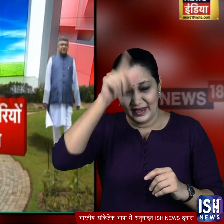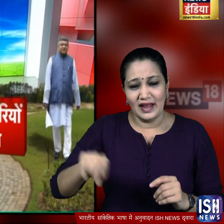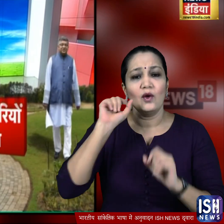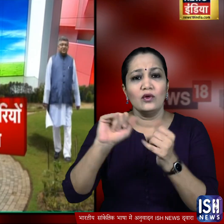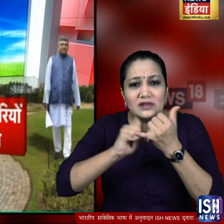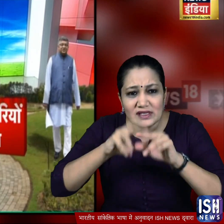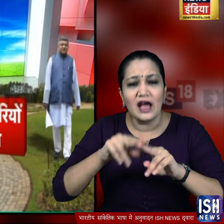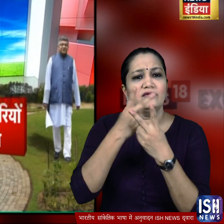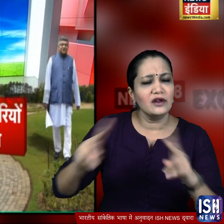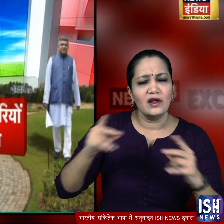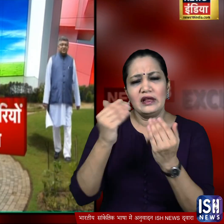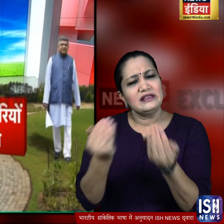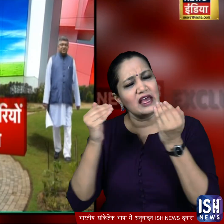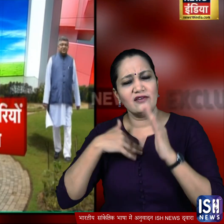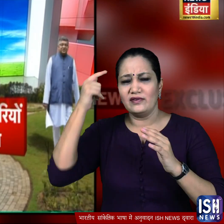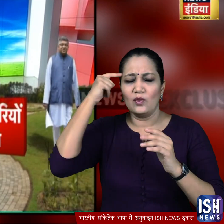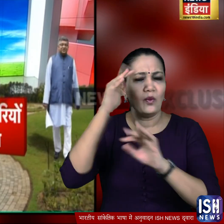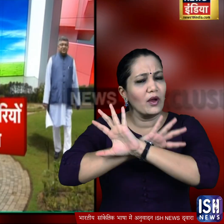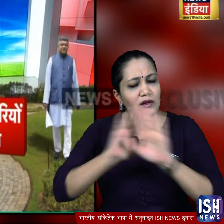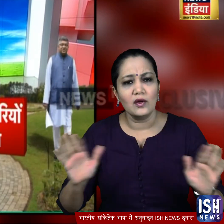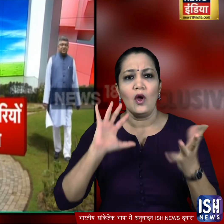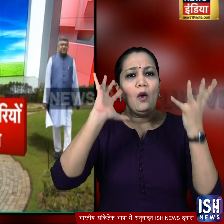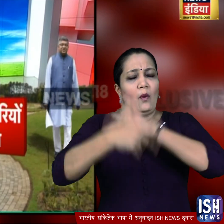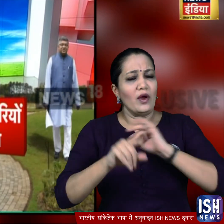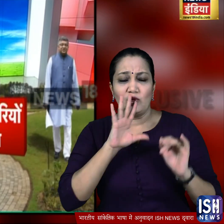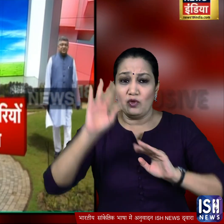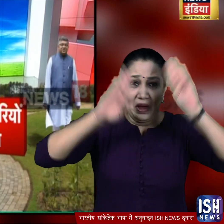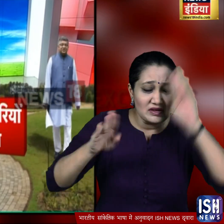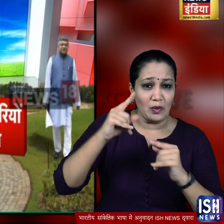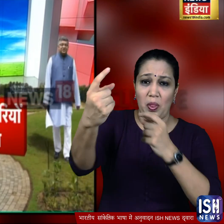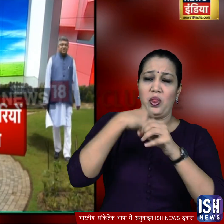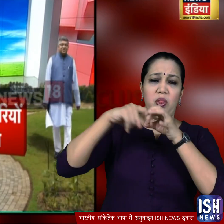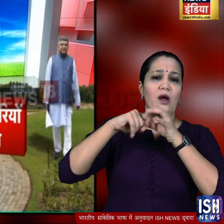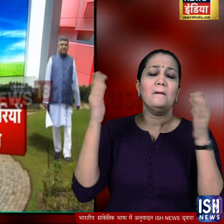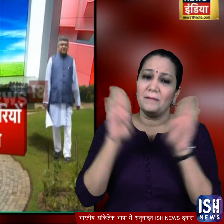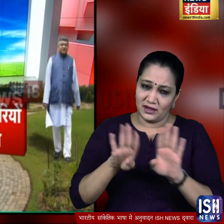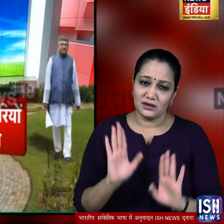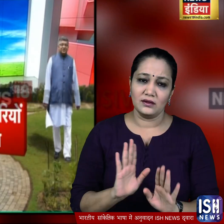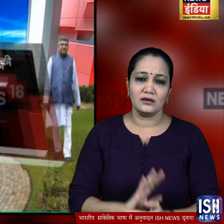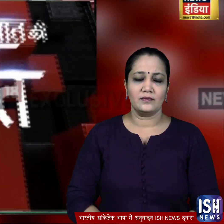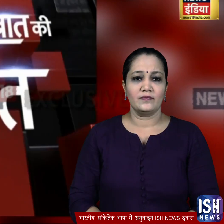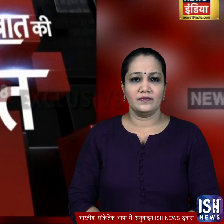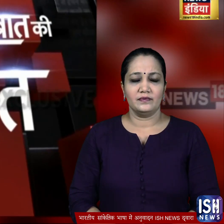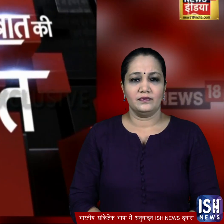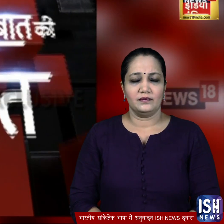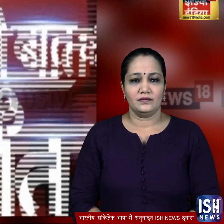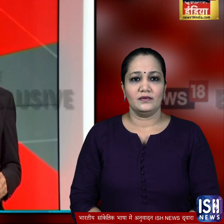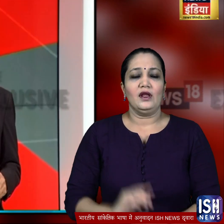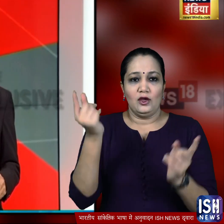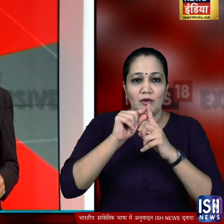दिया कि उसके सारे कर्मचारी पूरी तरह सुरक्षित हैं और वो दुनिया के सबसे बड़े लोकतंतर पर सवाल उठाना बंद करें उत्तर प्रदेश के बरेली